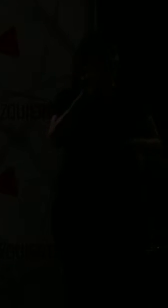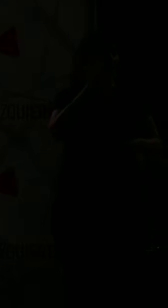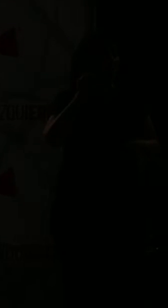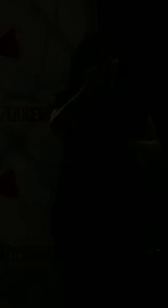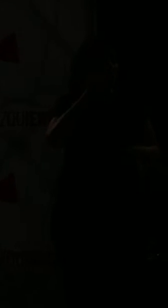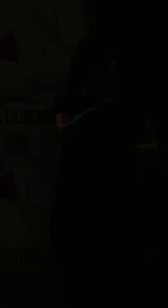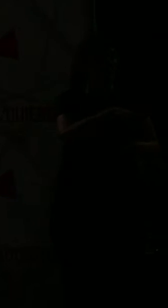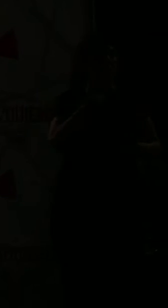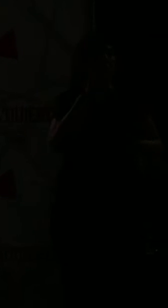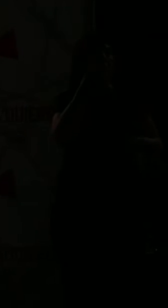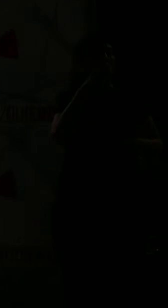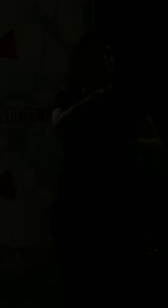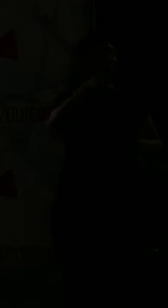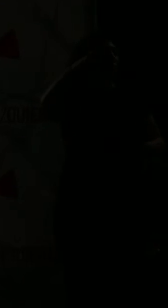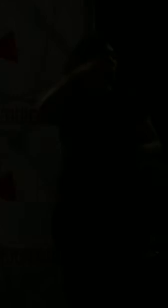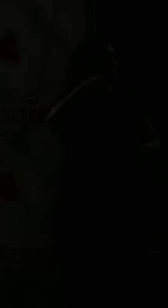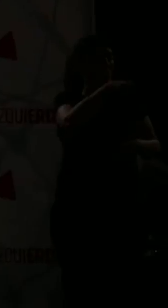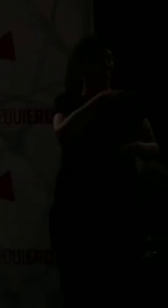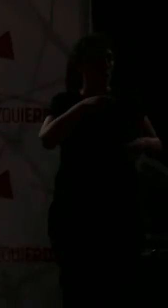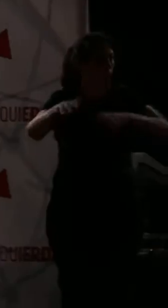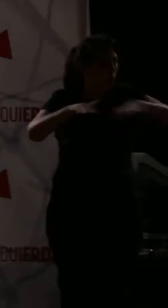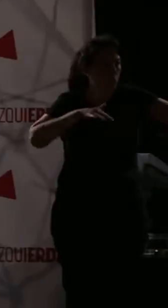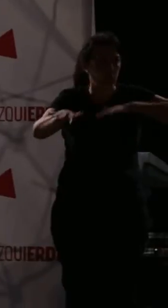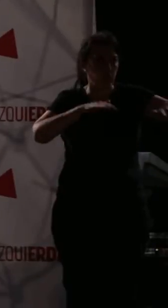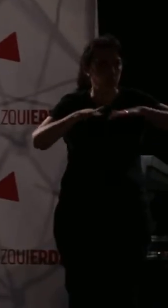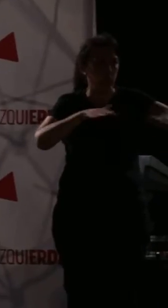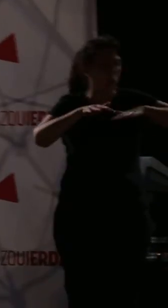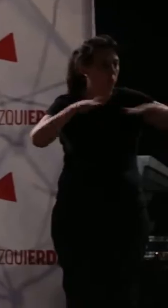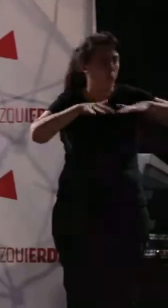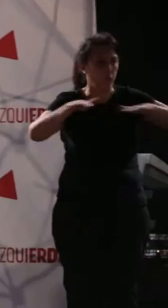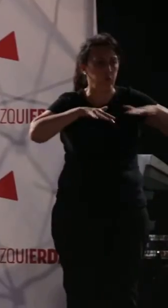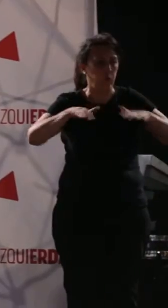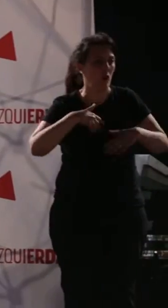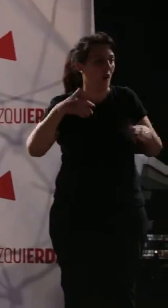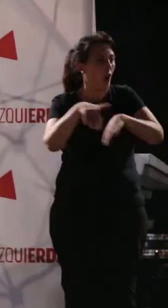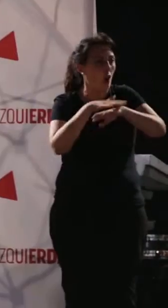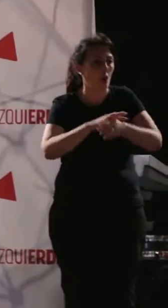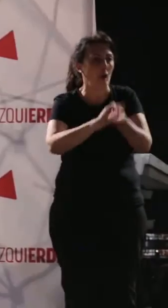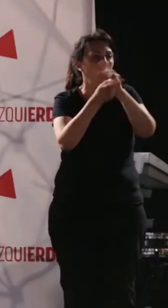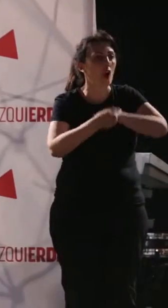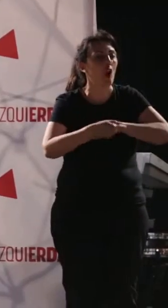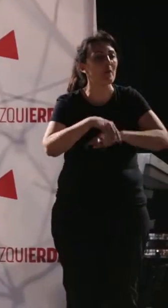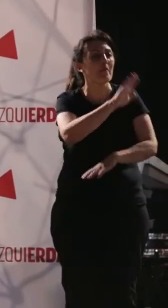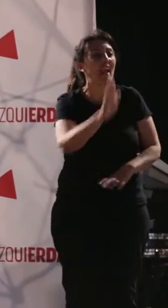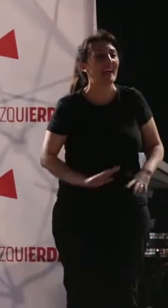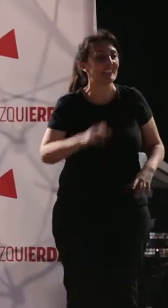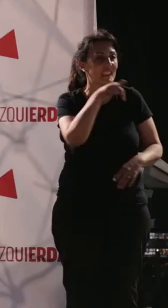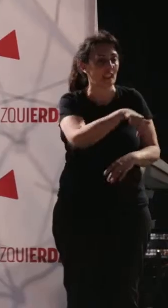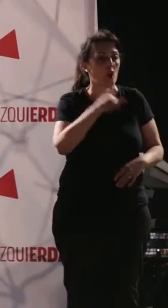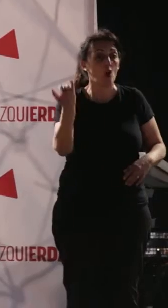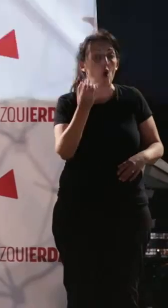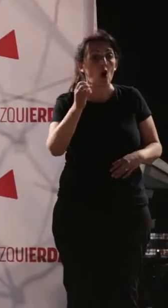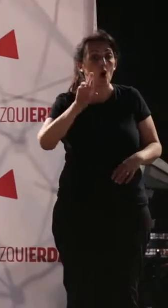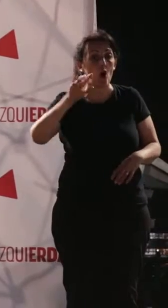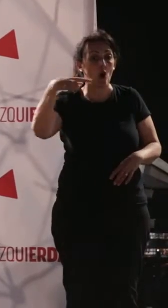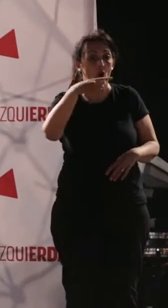conocí en Porto Alegre, y ya entonces agita y agitaba, agitaba con los gobiernos de cambio en Brasil. Y a Jorge Lucena decir